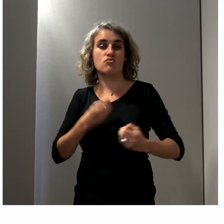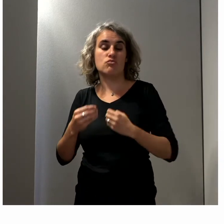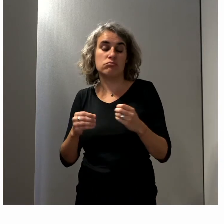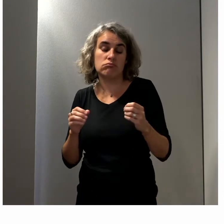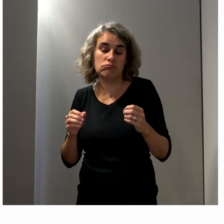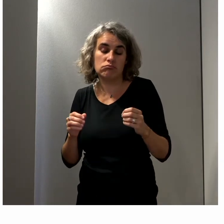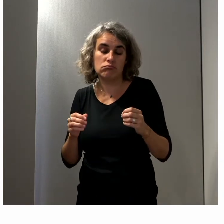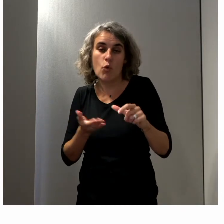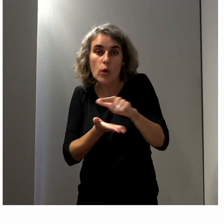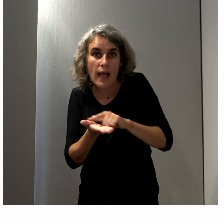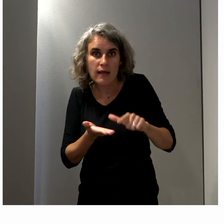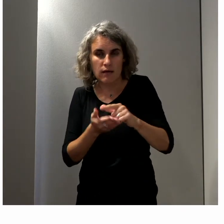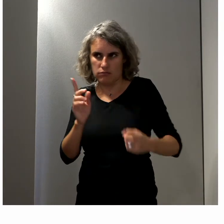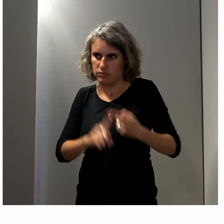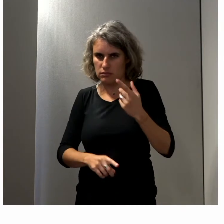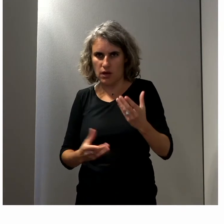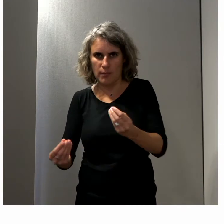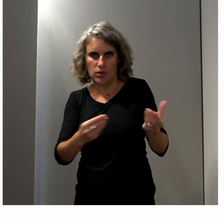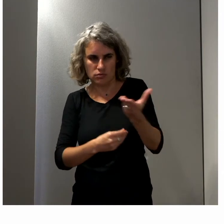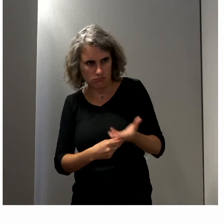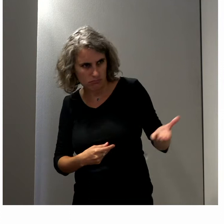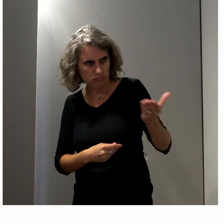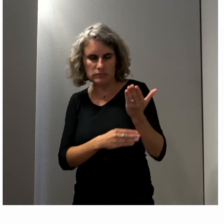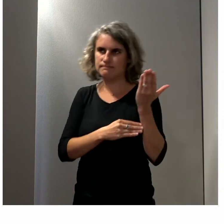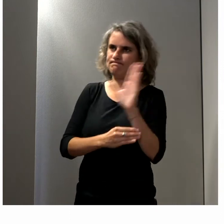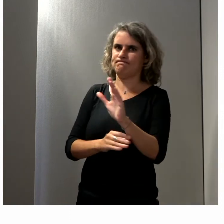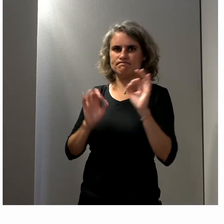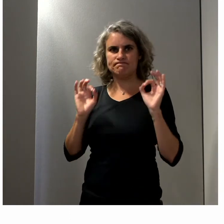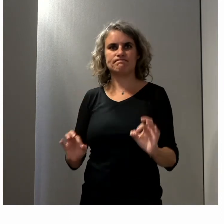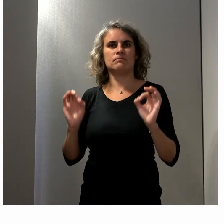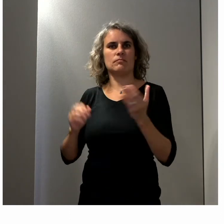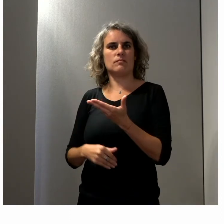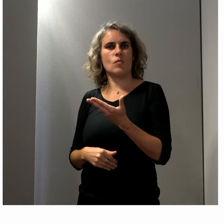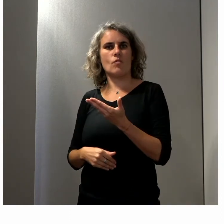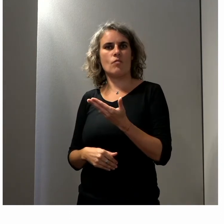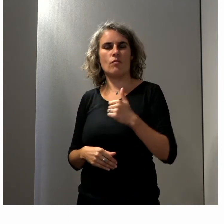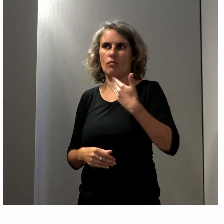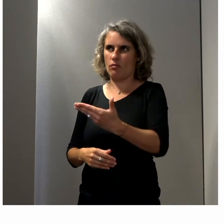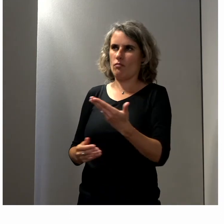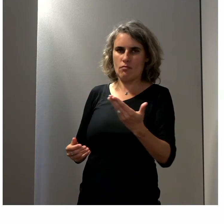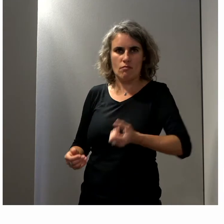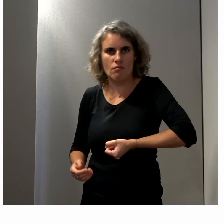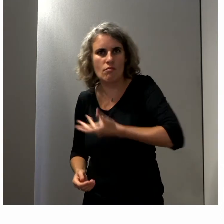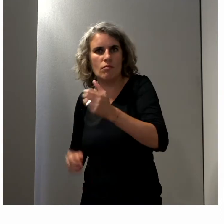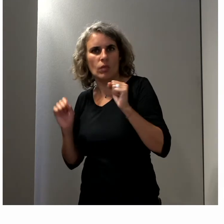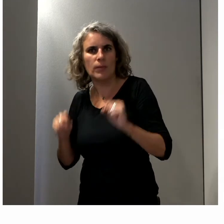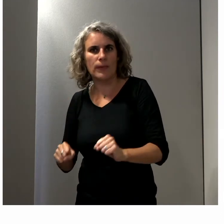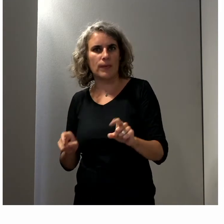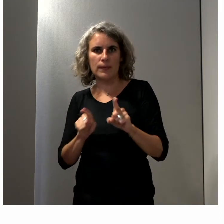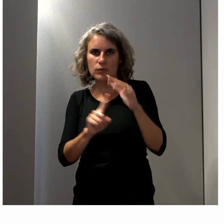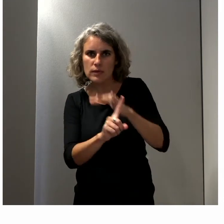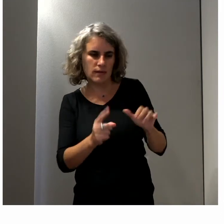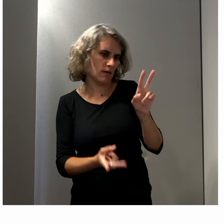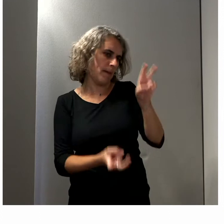doivent d'être représentatifs de la société pour pouvoir mieux parler et mieux entendre cette